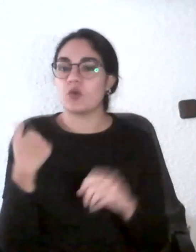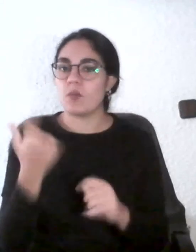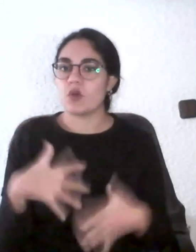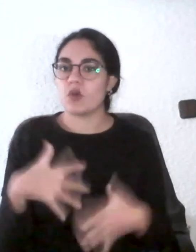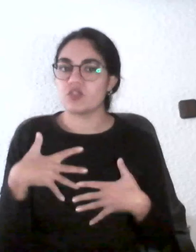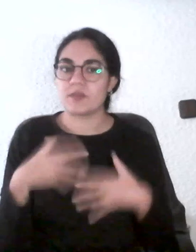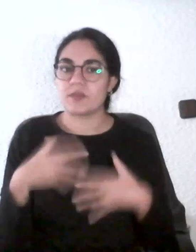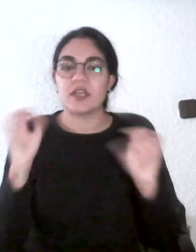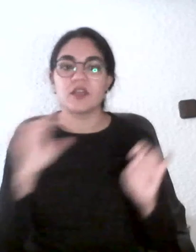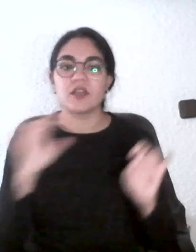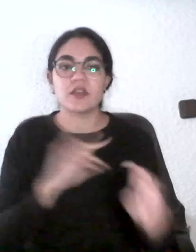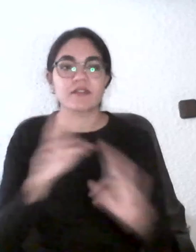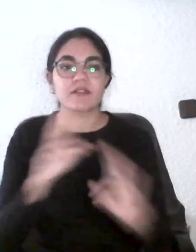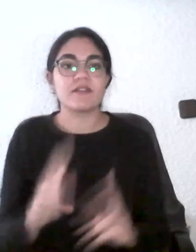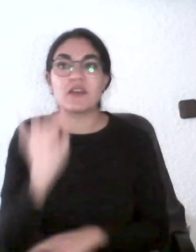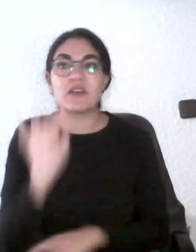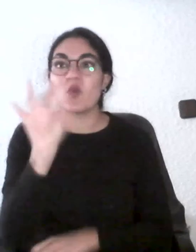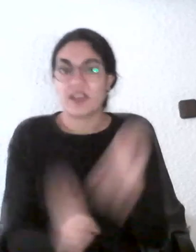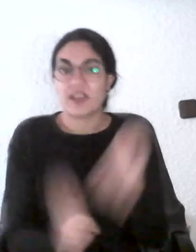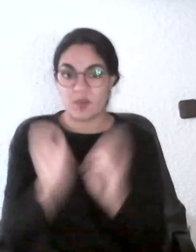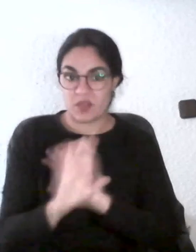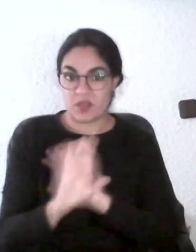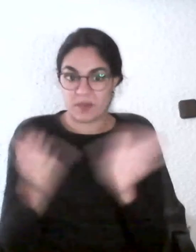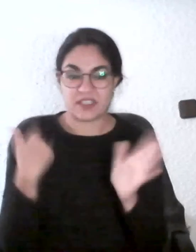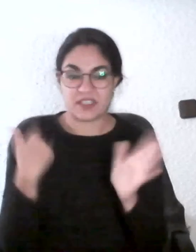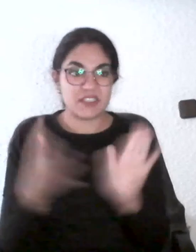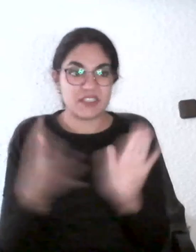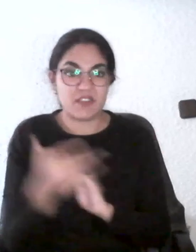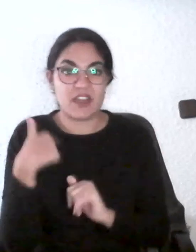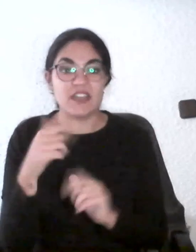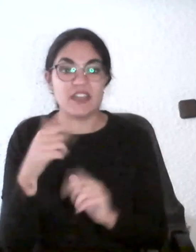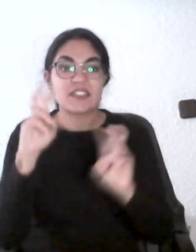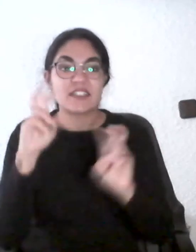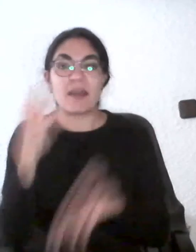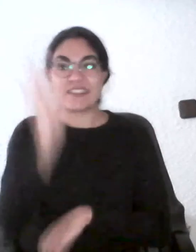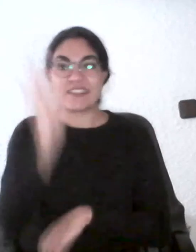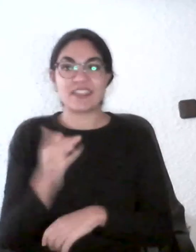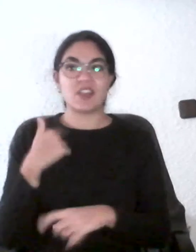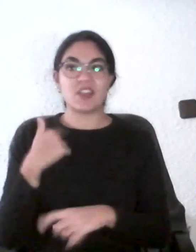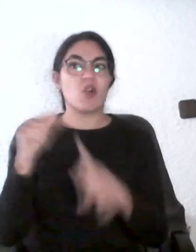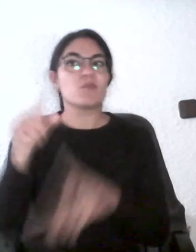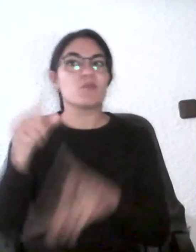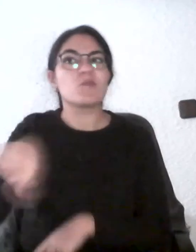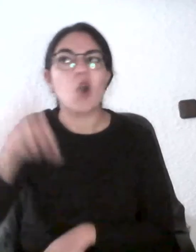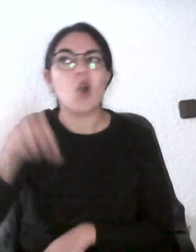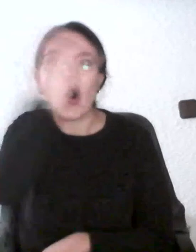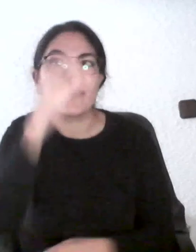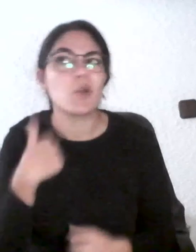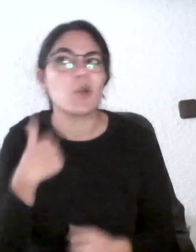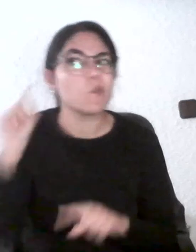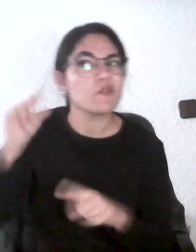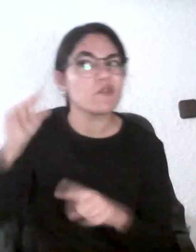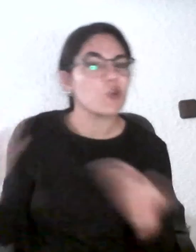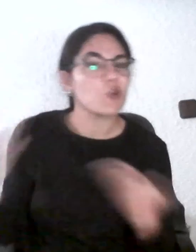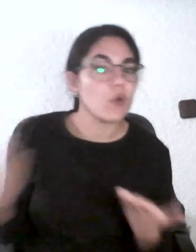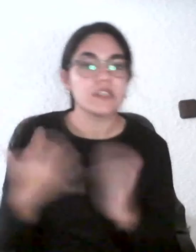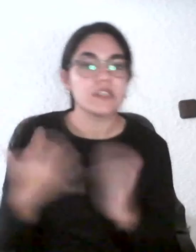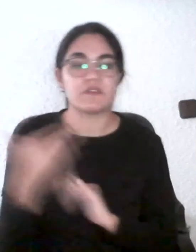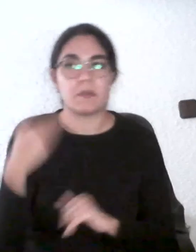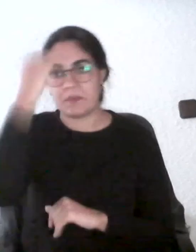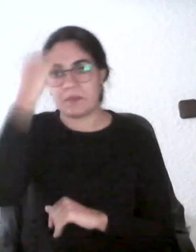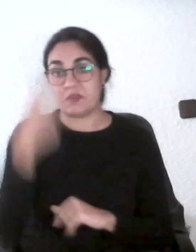15%. No vale para nada, o sea, no nos está siguiendo. Una. Dos, yo sí que les hago luego ese tipo de evaluación